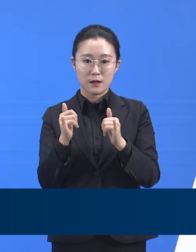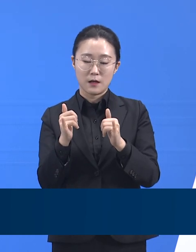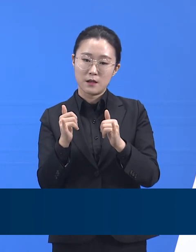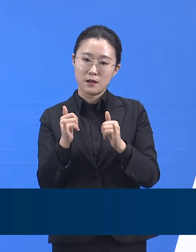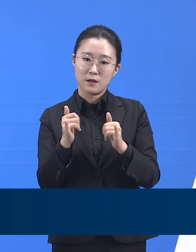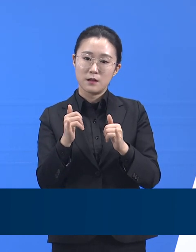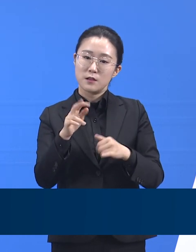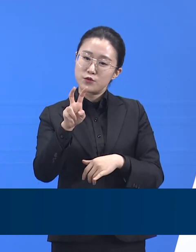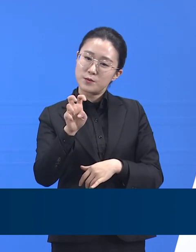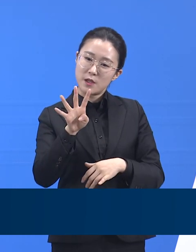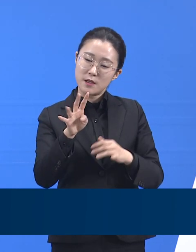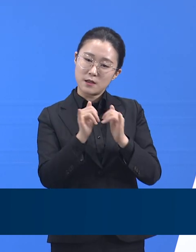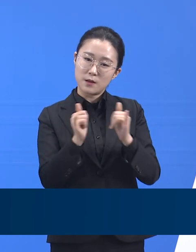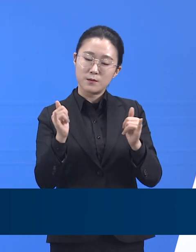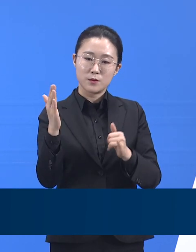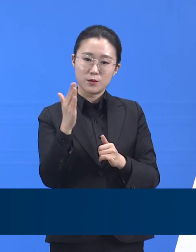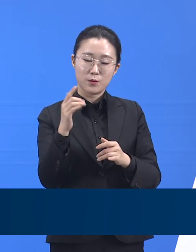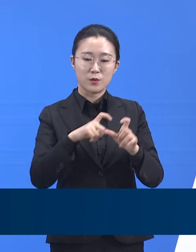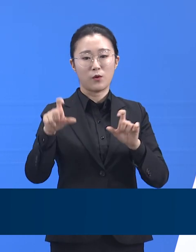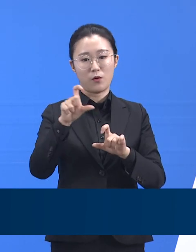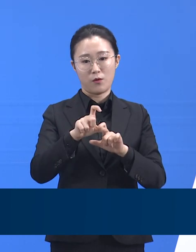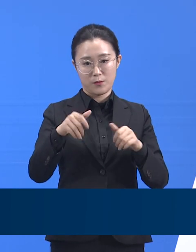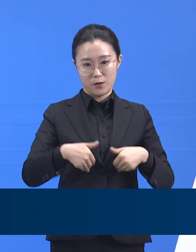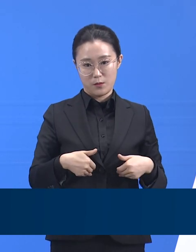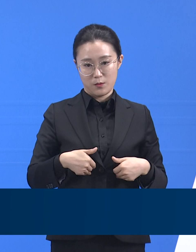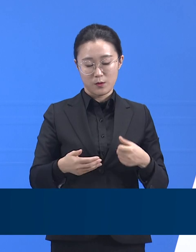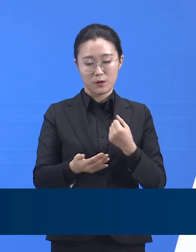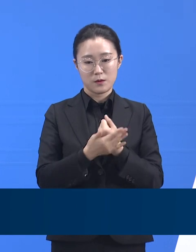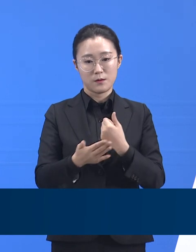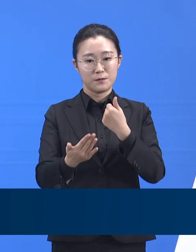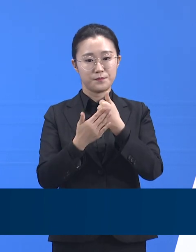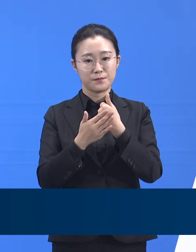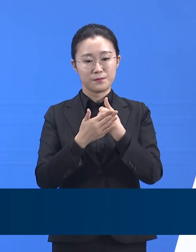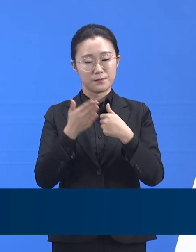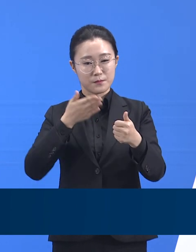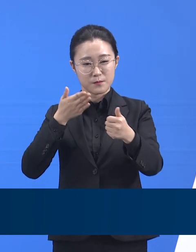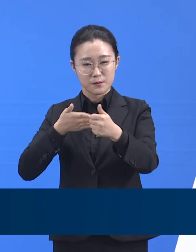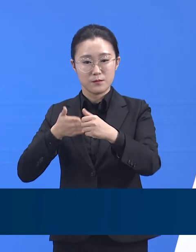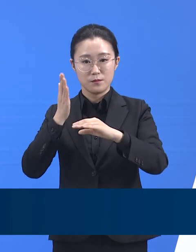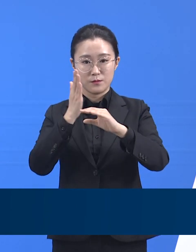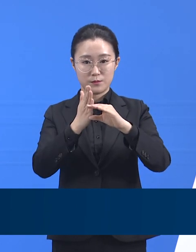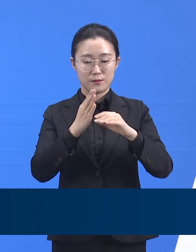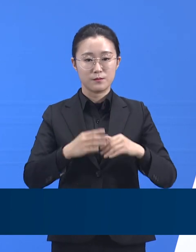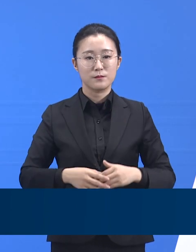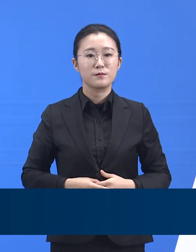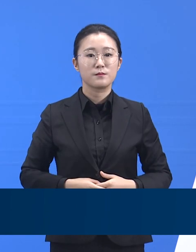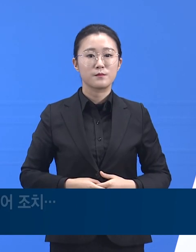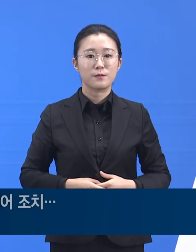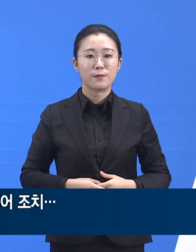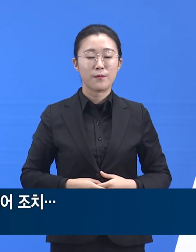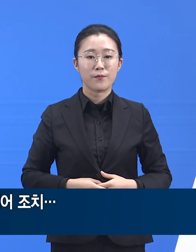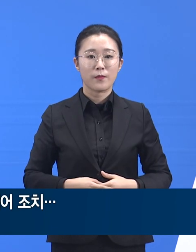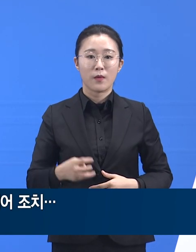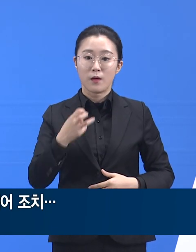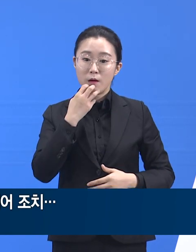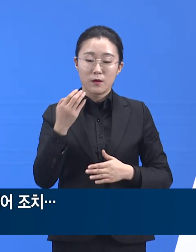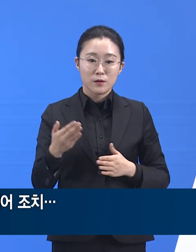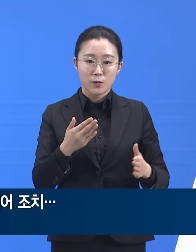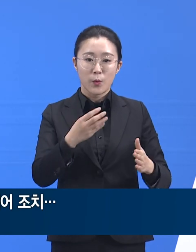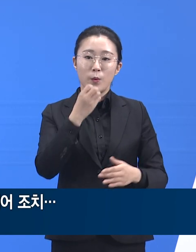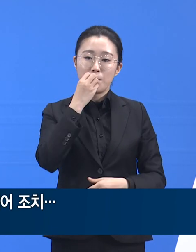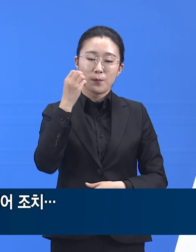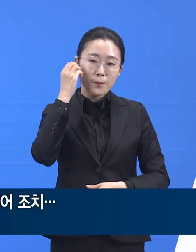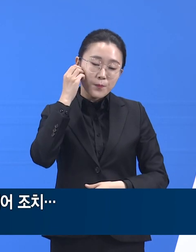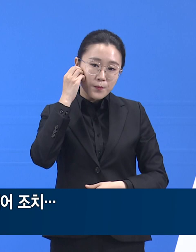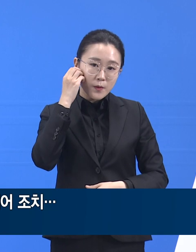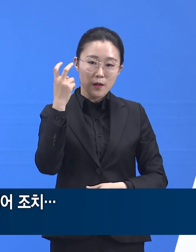혹은 의료인력 지원을 건의하고 진행하고 있습니다. 다음은 경기도의 홈케어 시스템